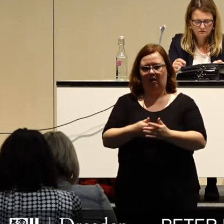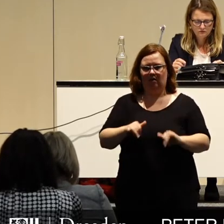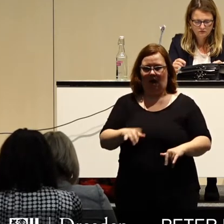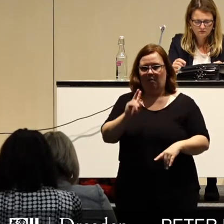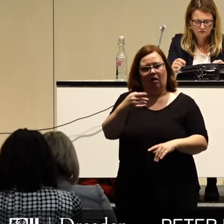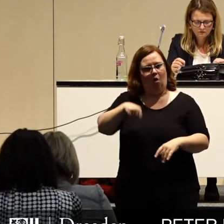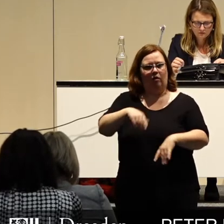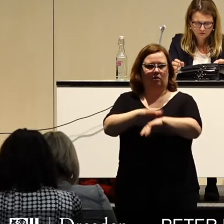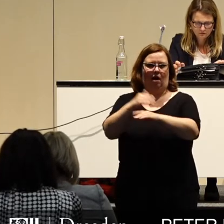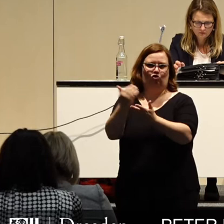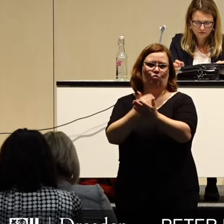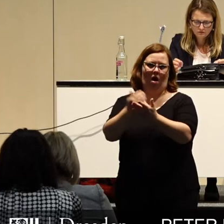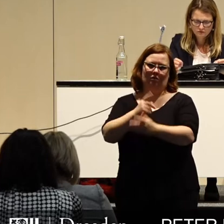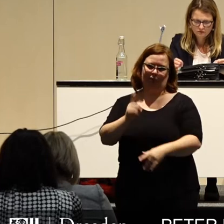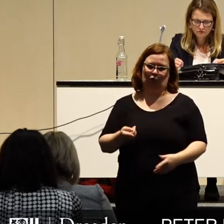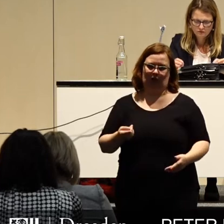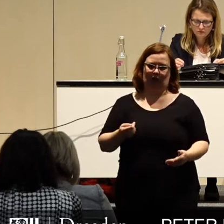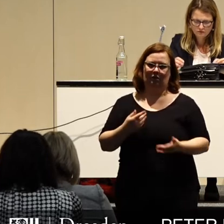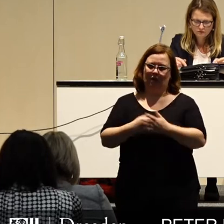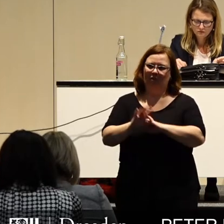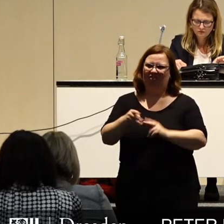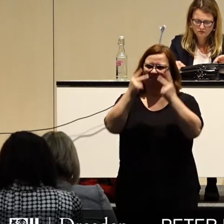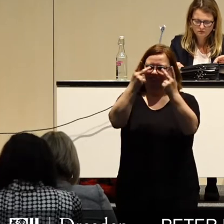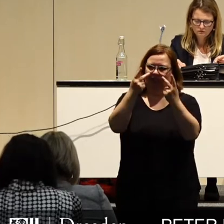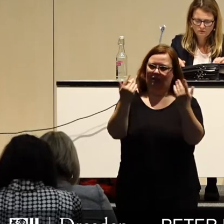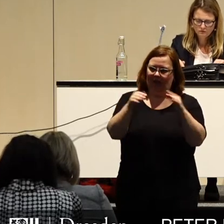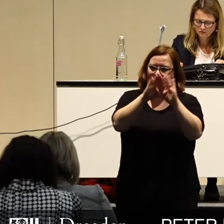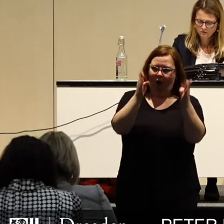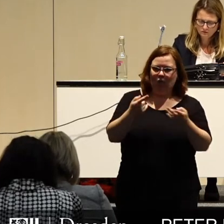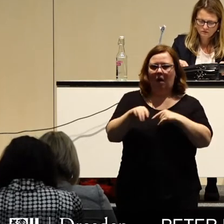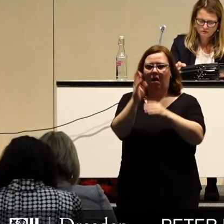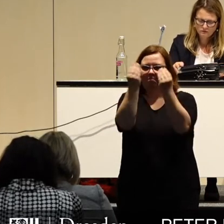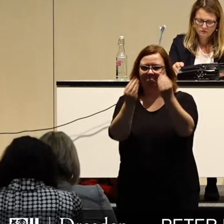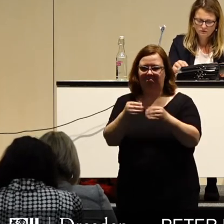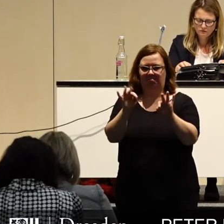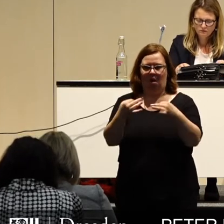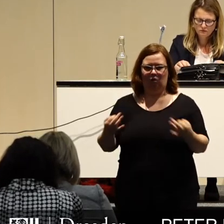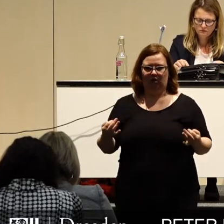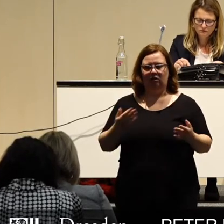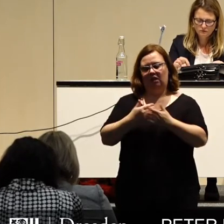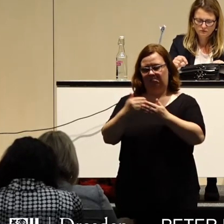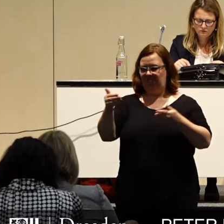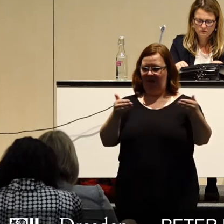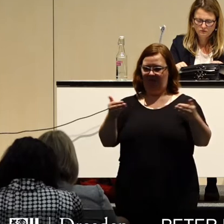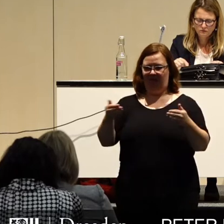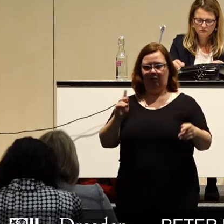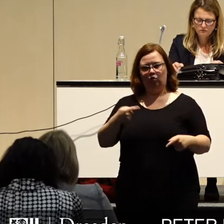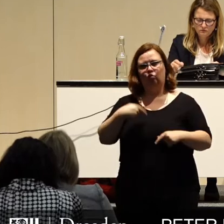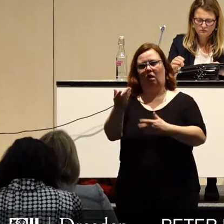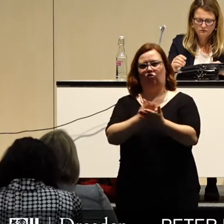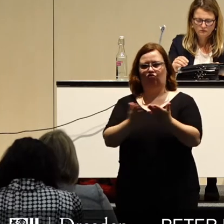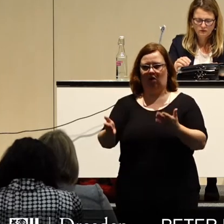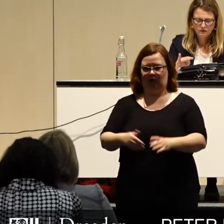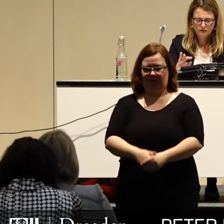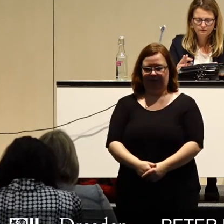Aber in Zeiten knapper werdender Mittel müssen Prioritäten gesetzt werden. Es liegt an uns, Abwägungen zu treffen und am Ende Entscheidungen zu